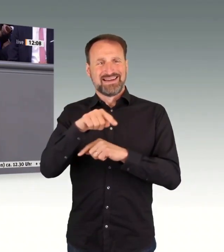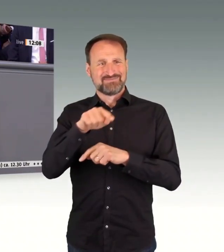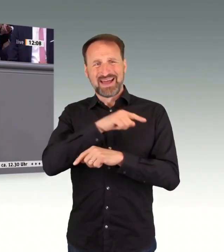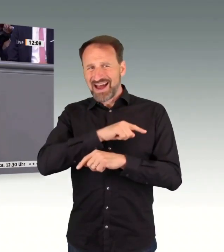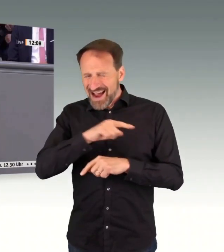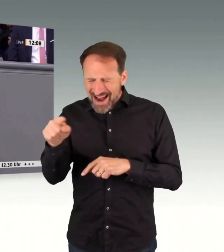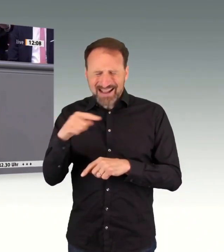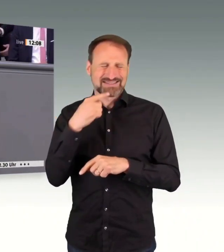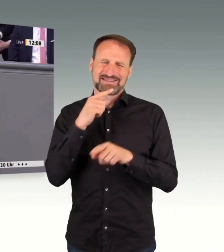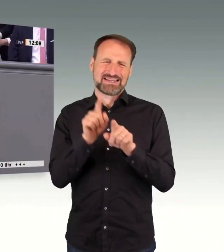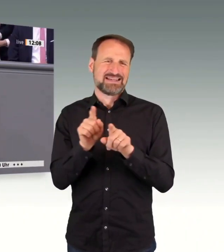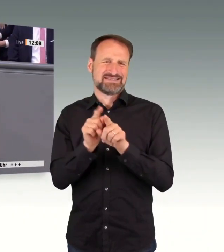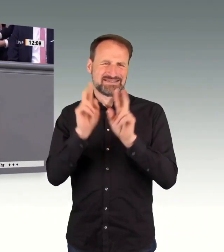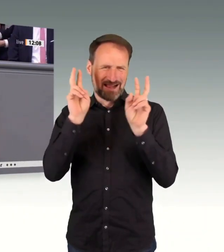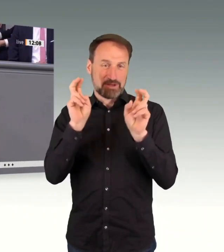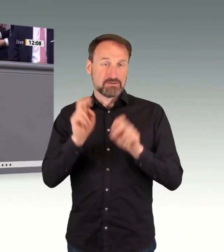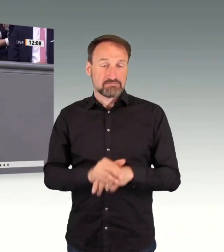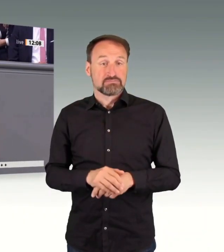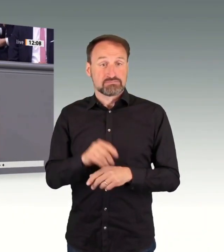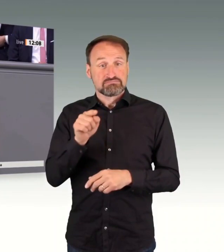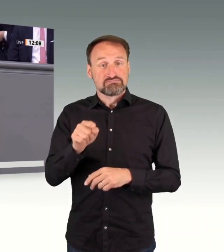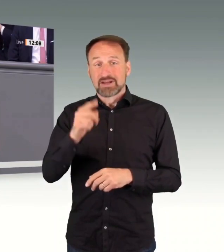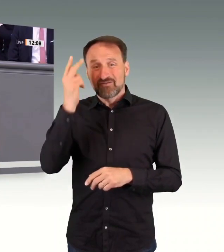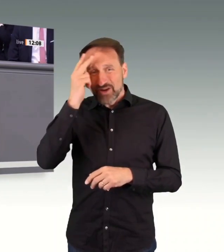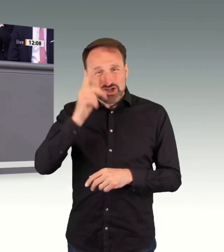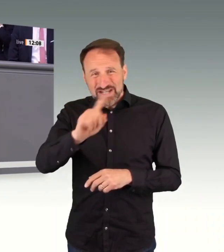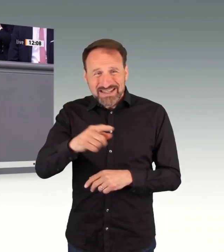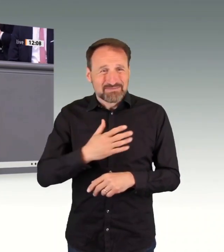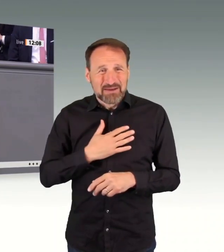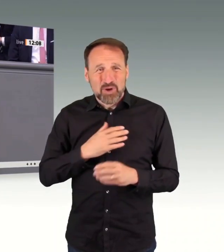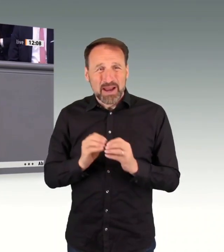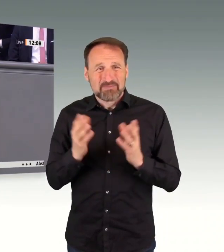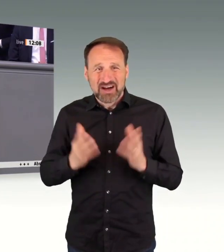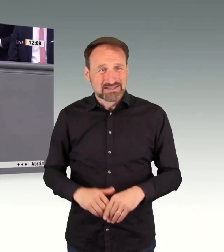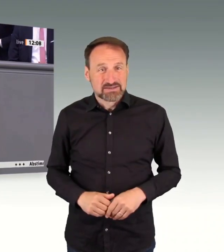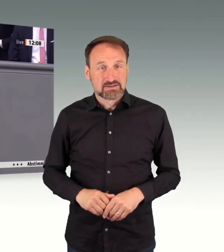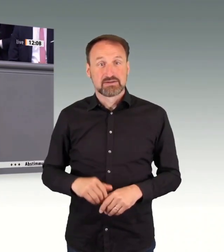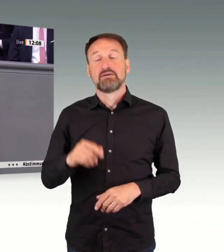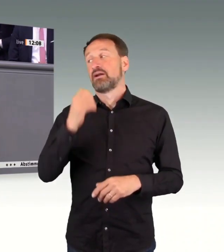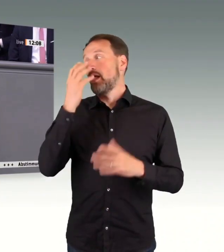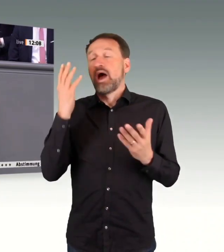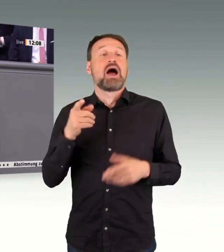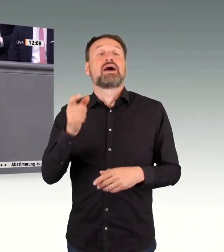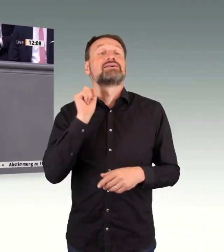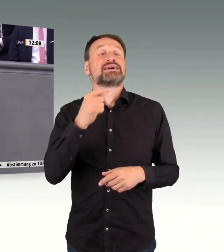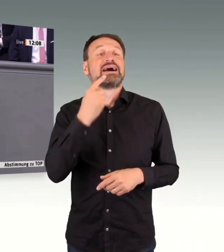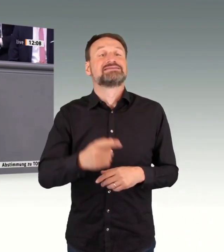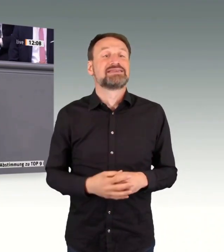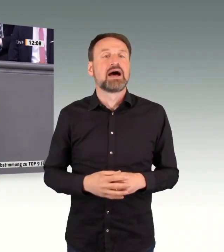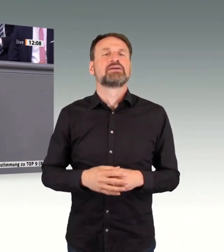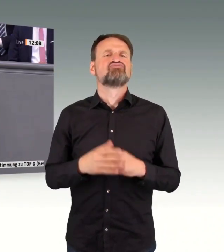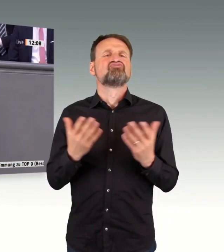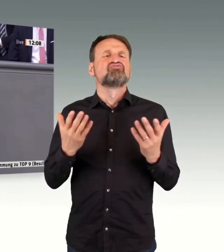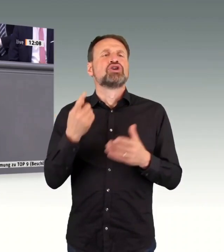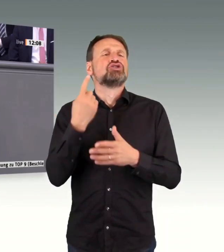Antrag, dass wir da gemeinsam als Demokratie weiterkommen. Denn wenn wir da nicht weiterkommen, dann werden wir viele